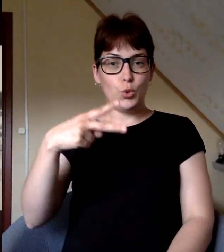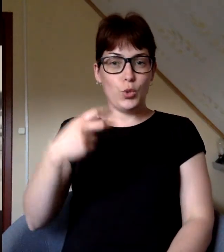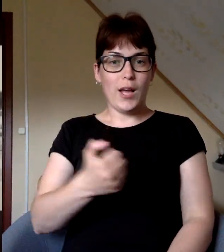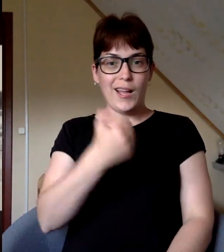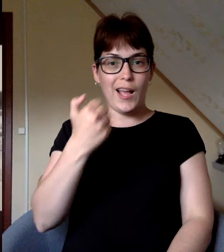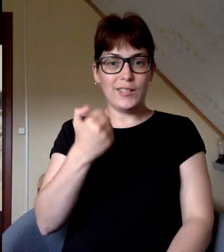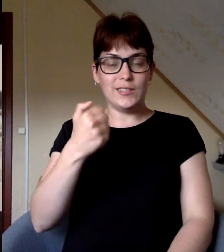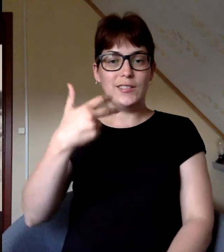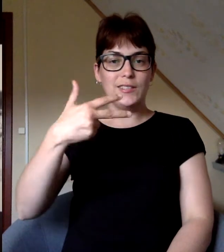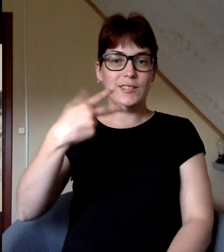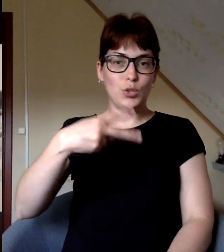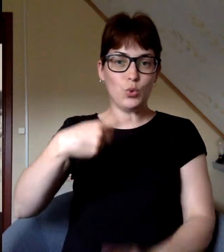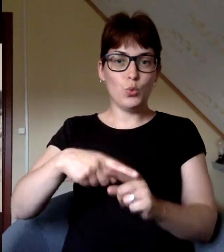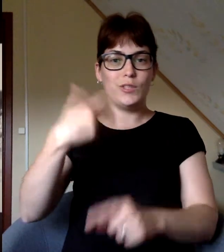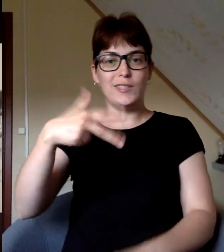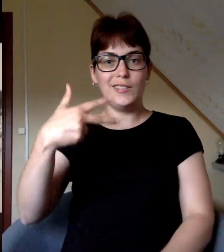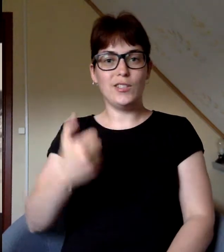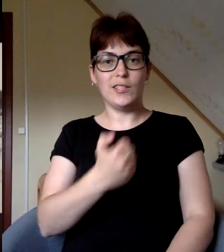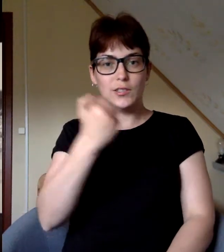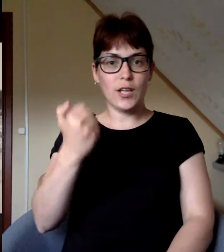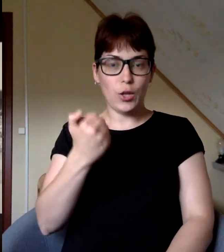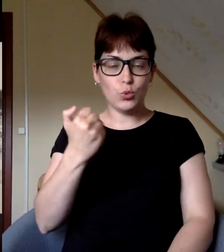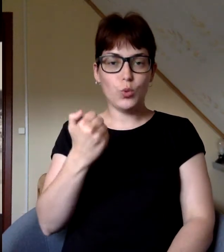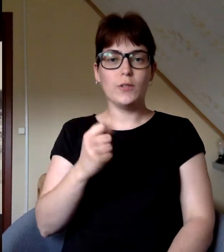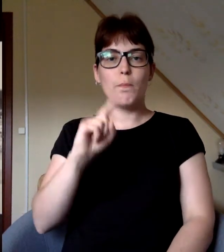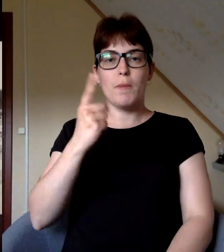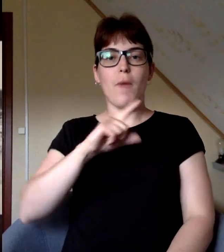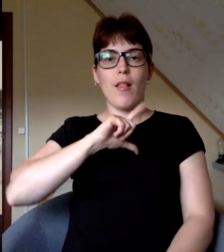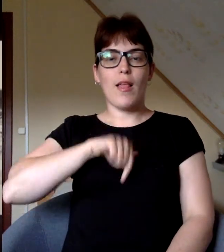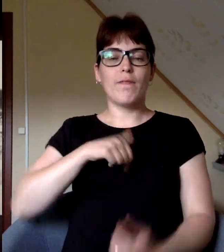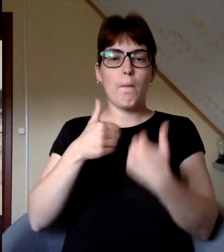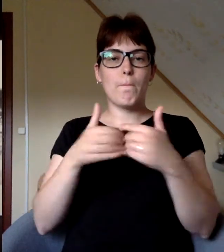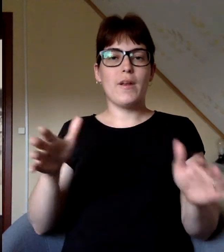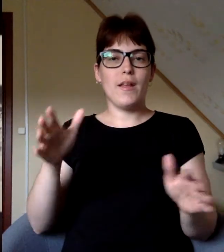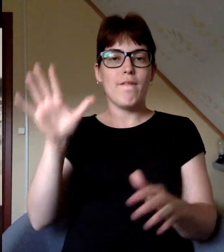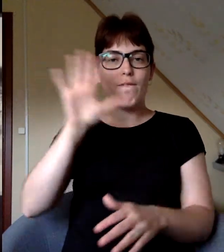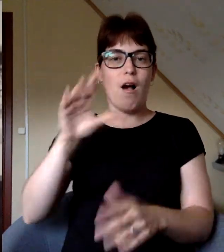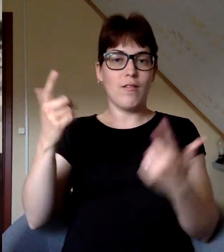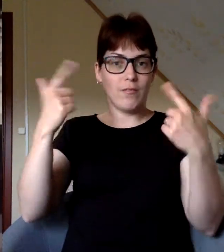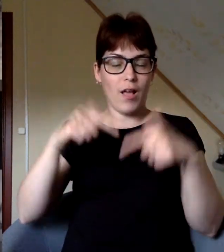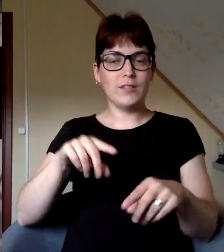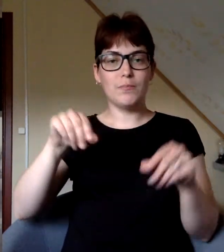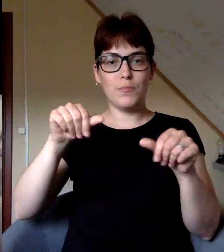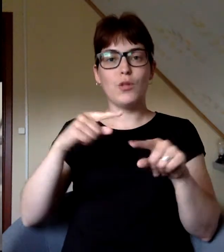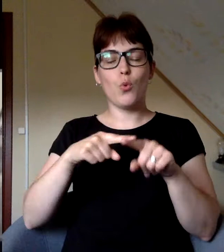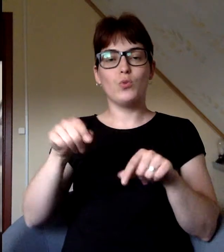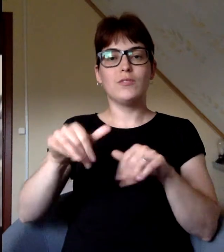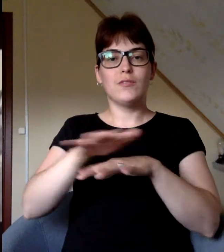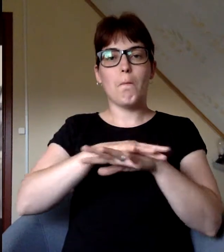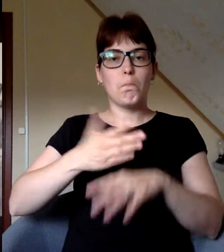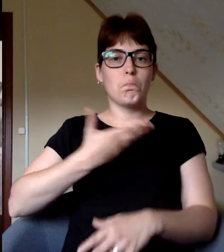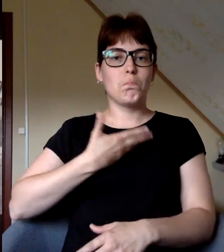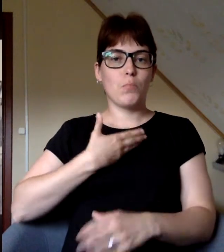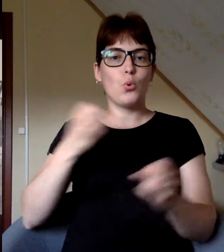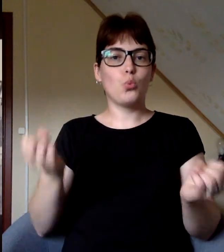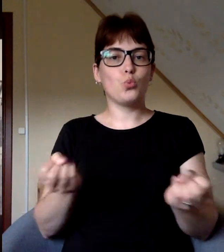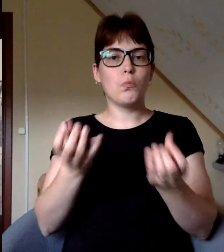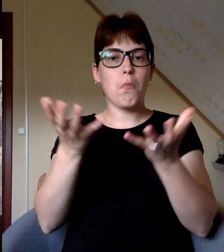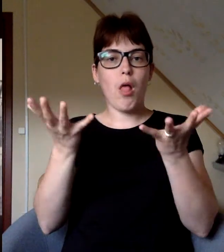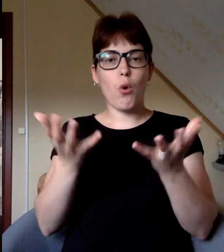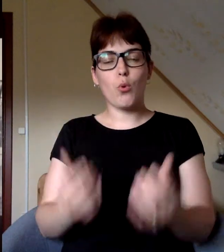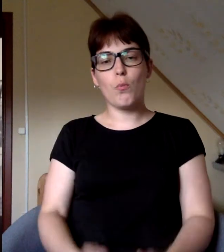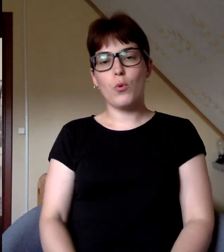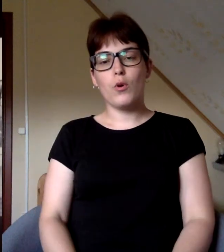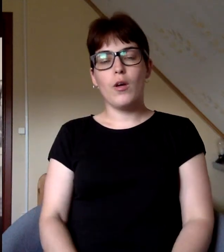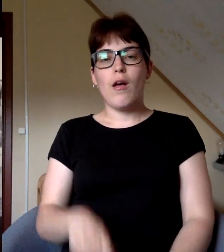20. gadsimta 20. un 30. gados pirmās Latvijas brīvālsts laikā tās Smeltenē un tās sabiedrība piedzīvoja